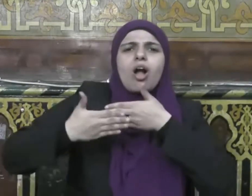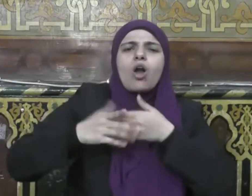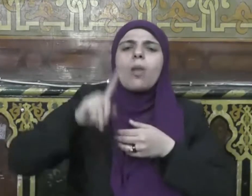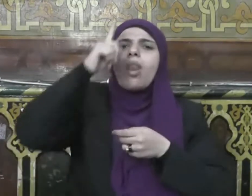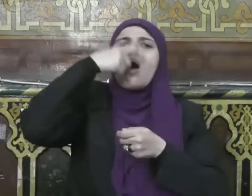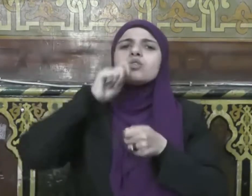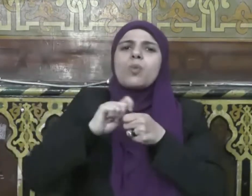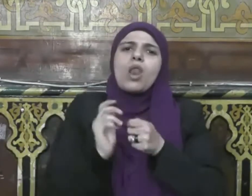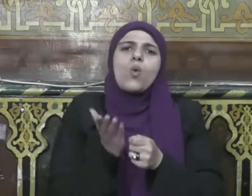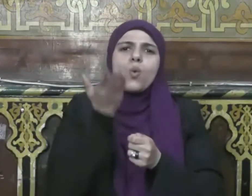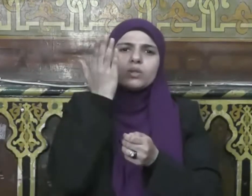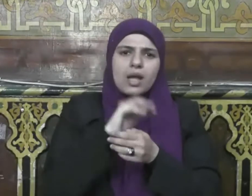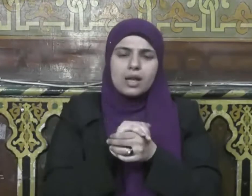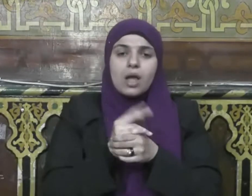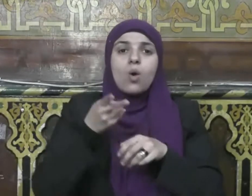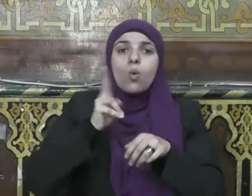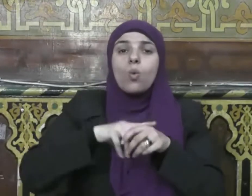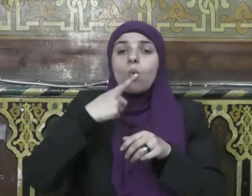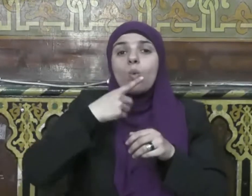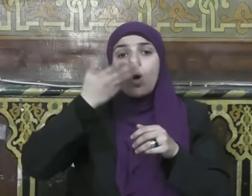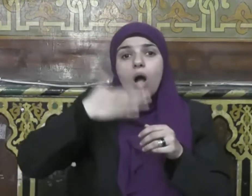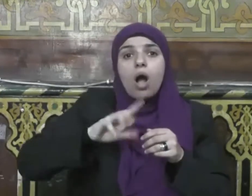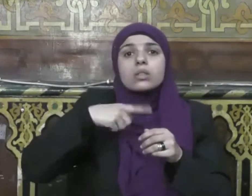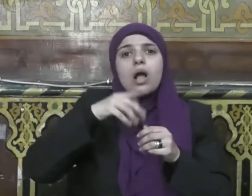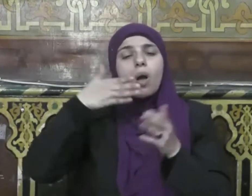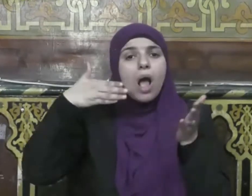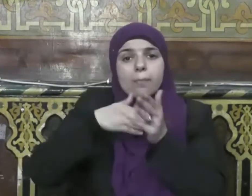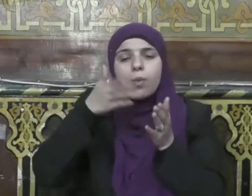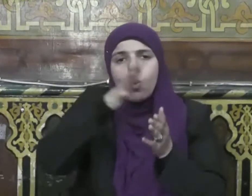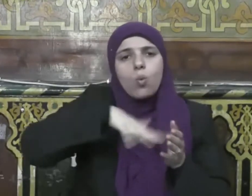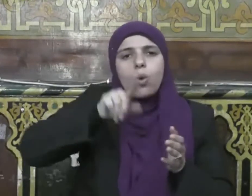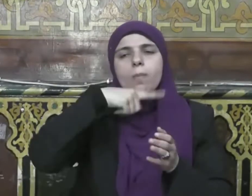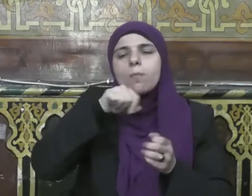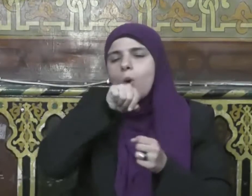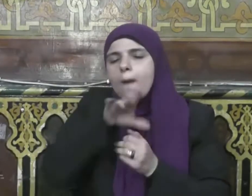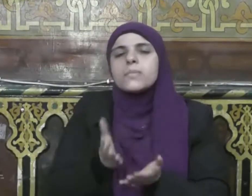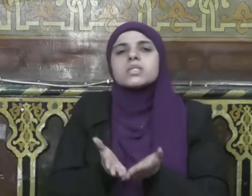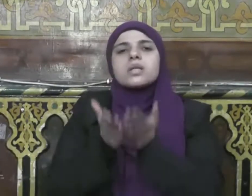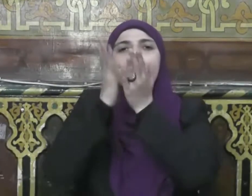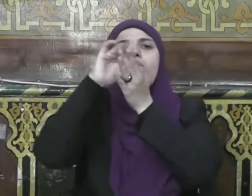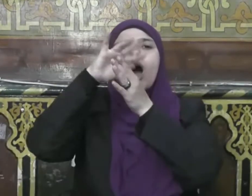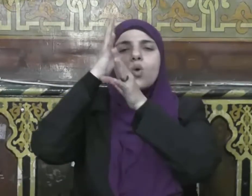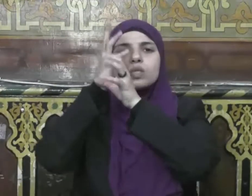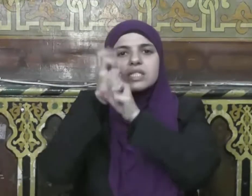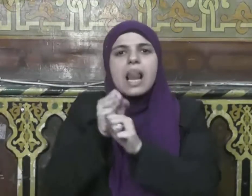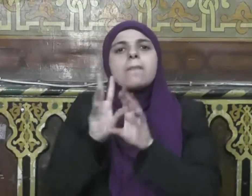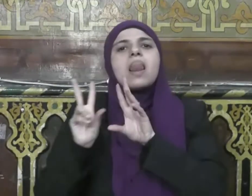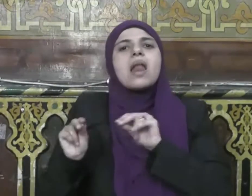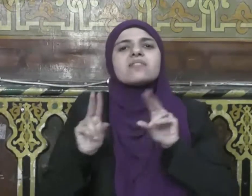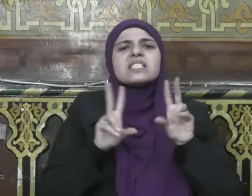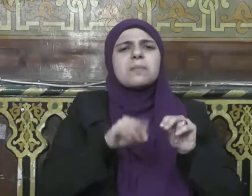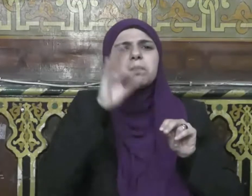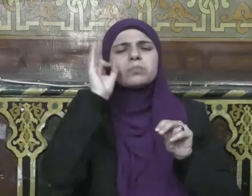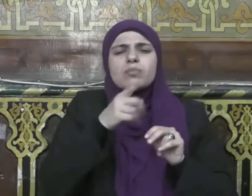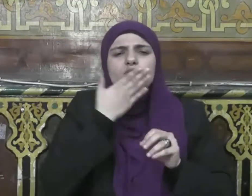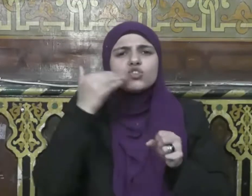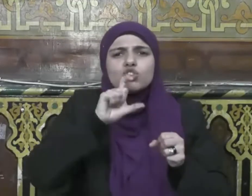صلى الله عليه وسلم في رمضان فعن ابن عباس رضي الله عنهما قال